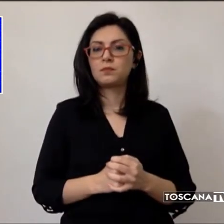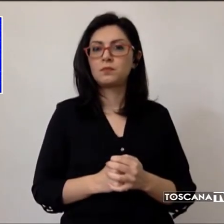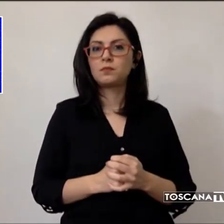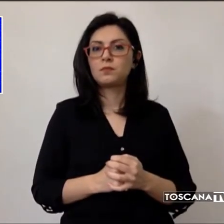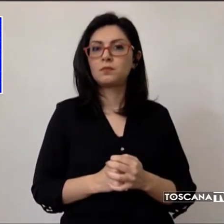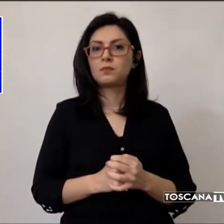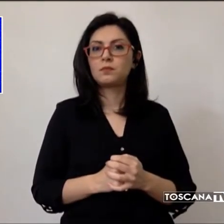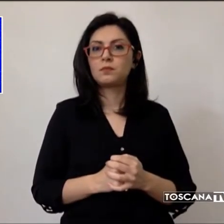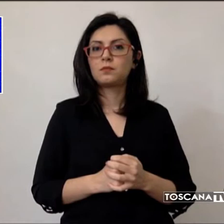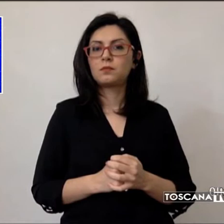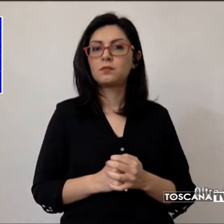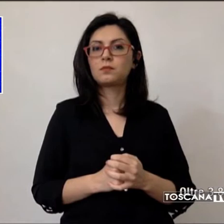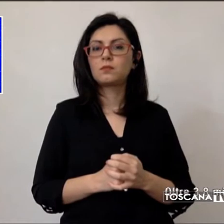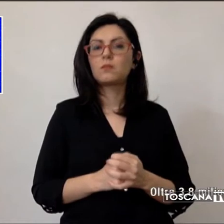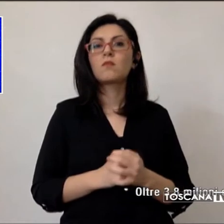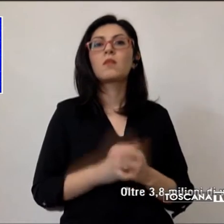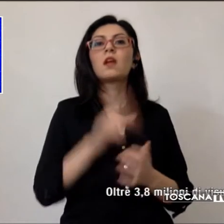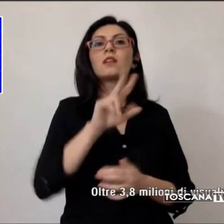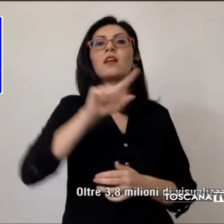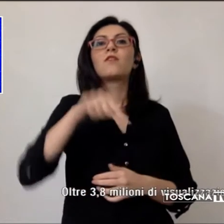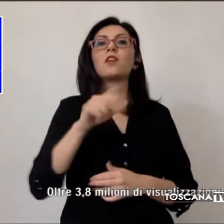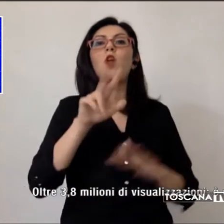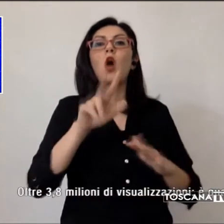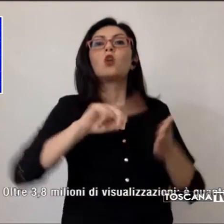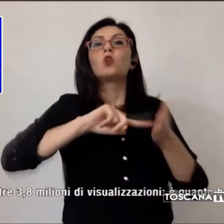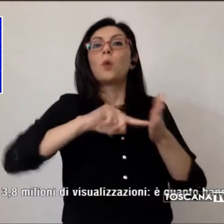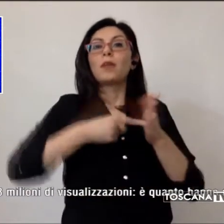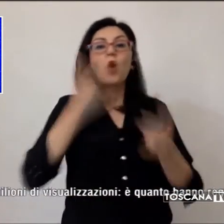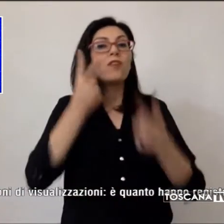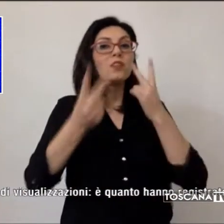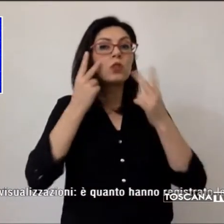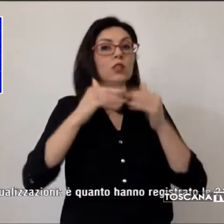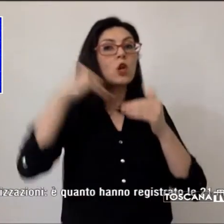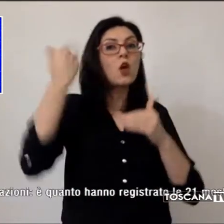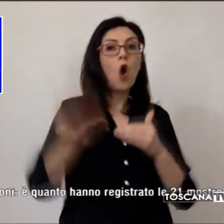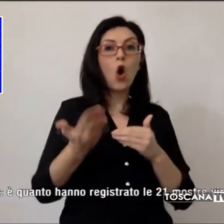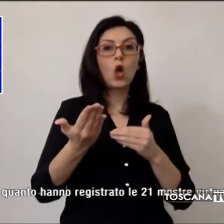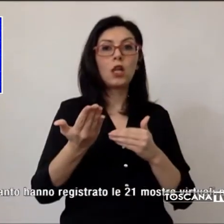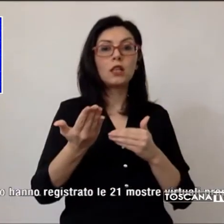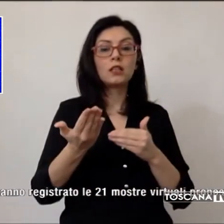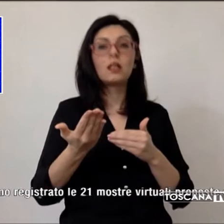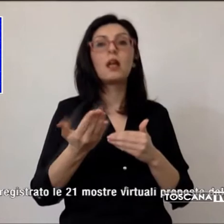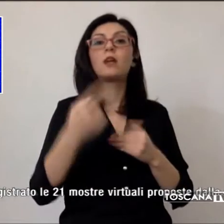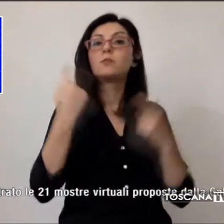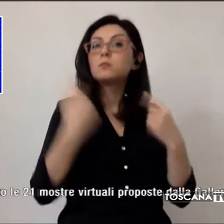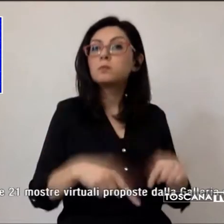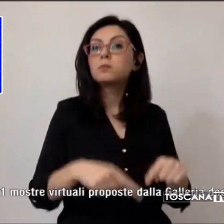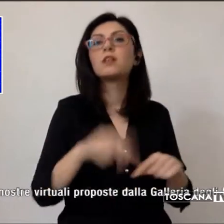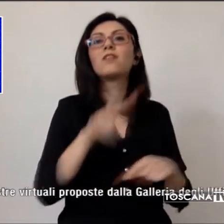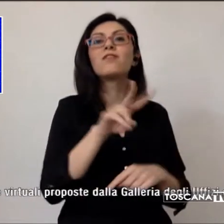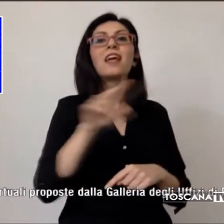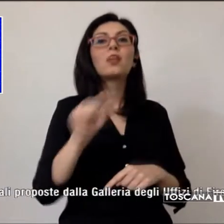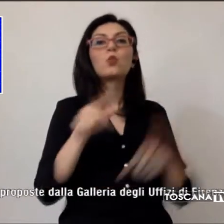Oltre 3,8 milioni di visualizzazioni è quanto hanno registrato le 21 mostre